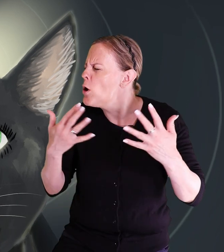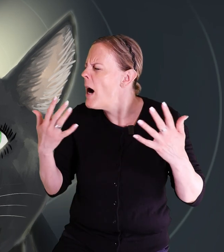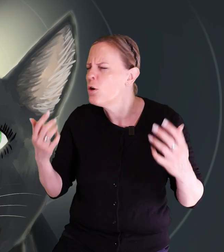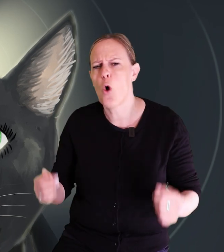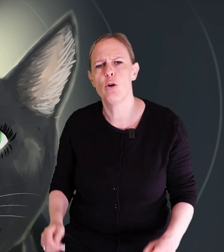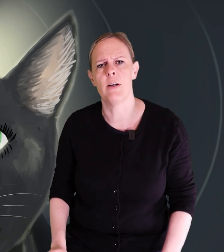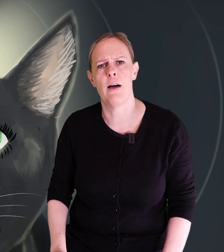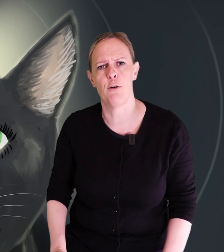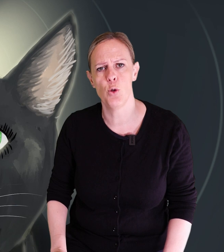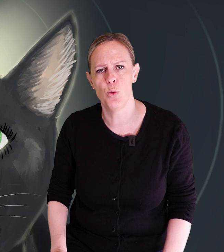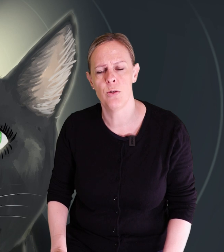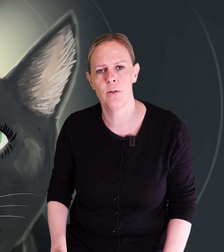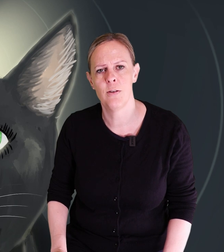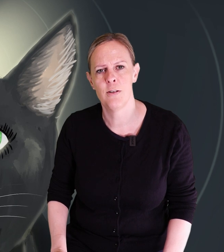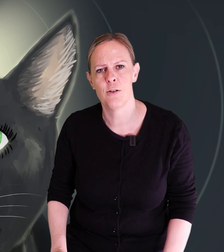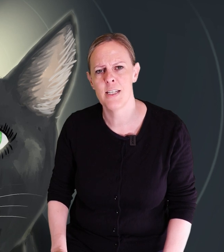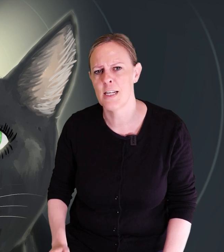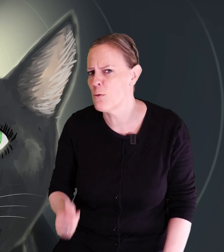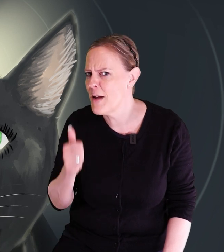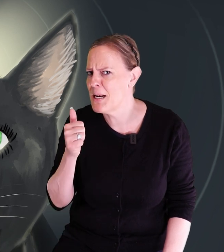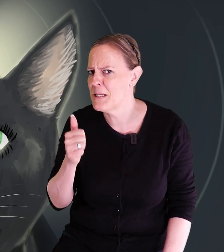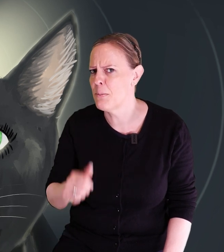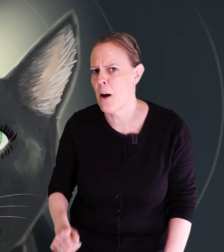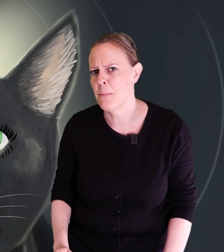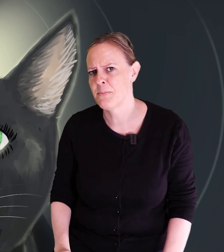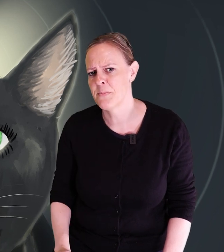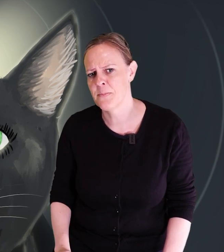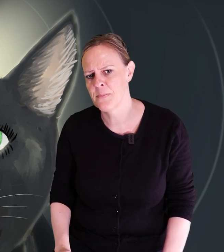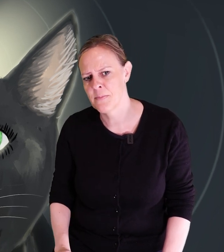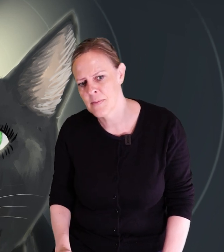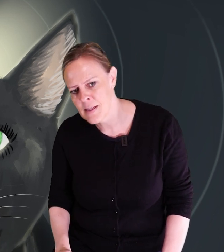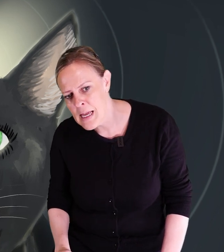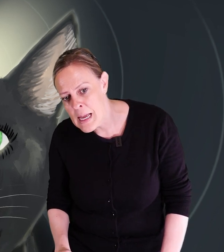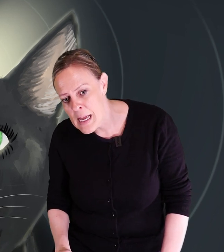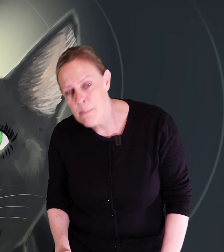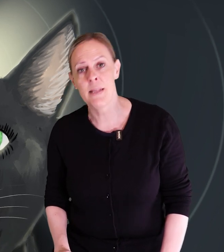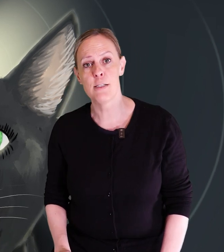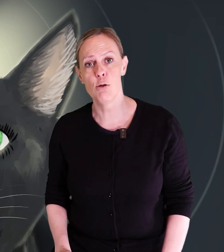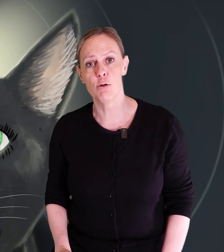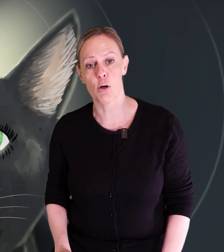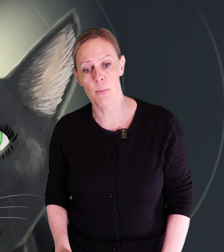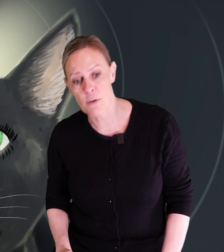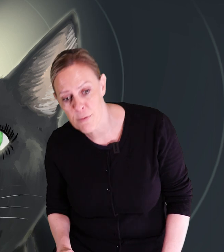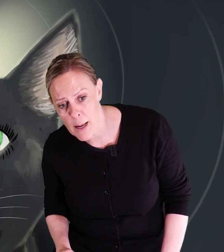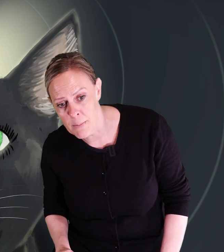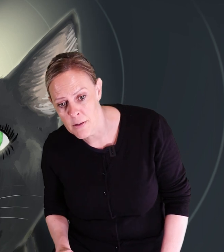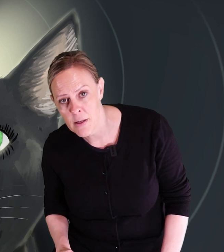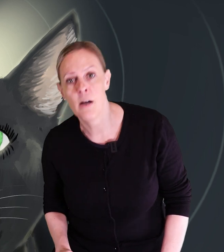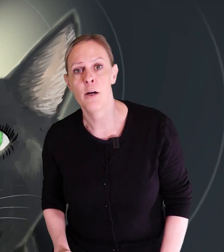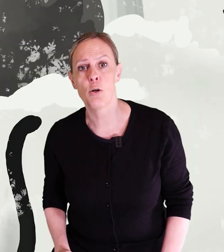gånger förut. Så det känns nog väldigt bra. Men till slut så kommer de fram. De